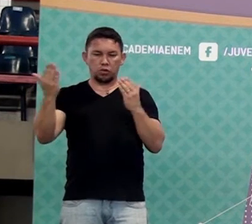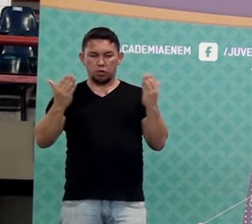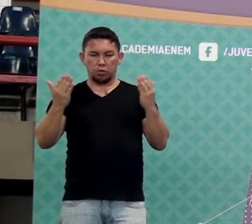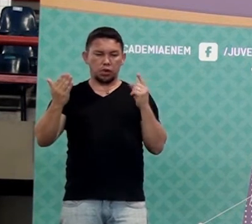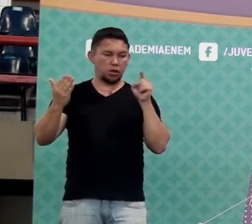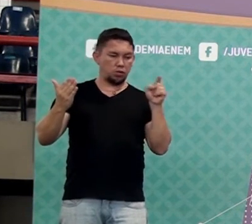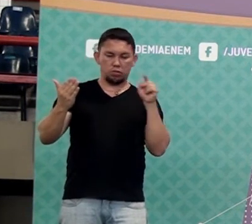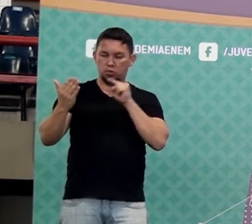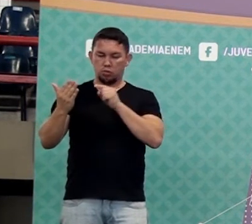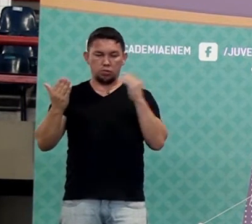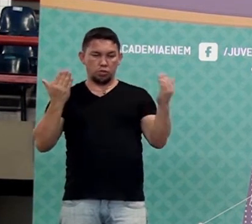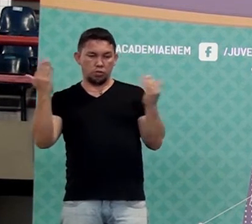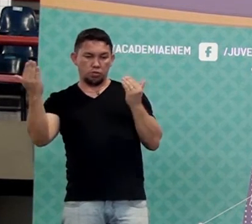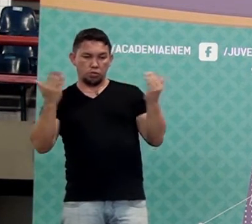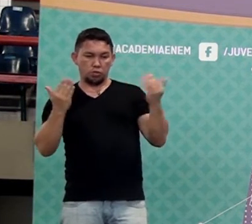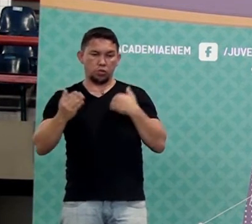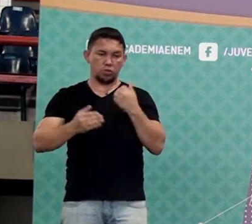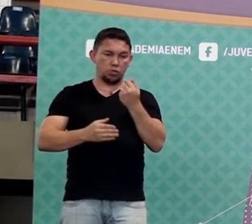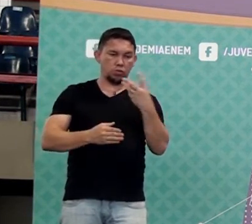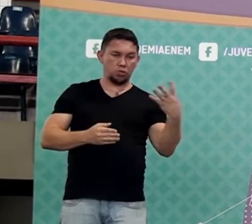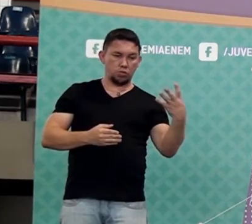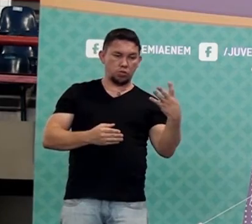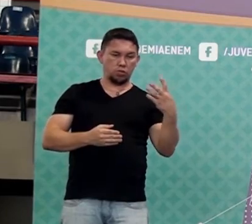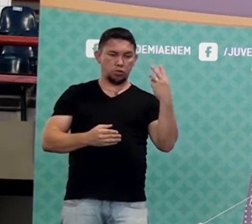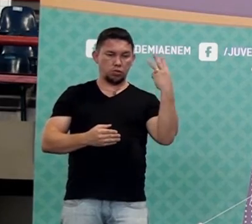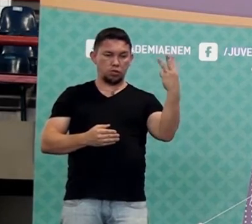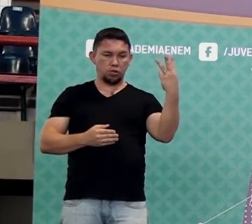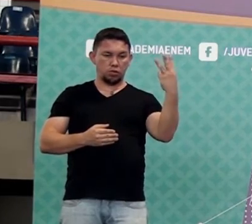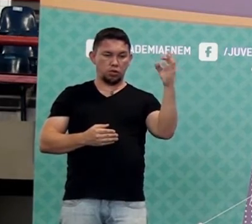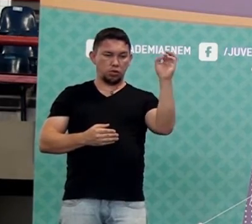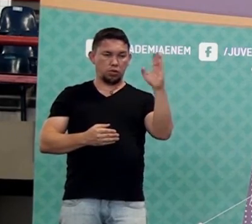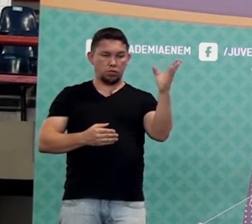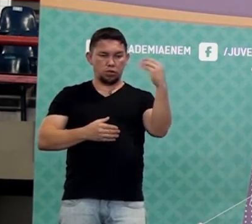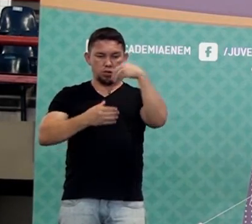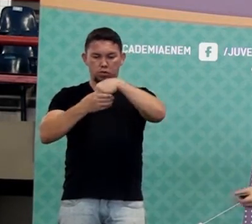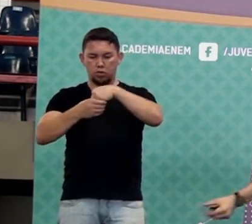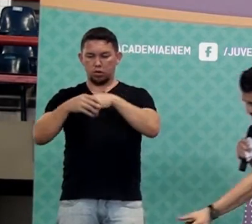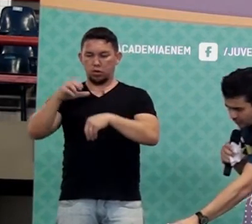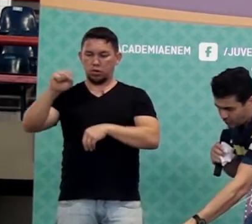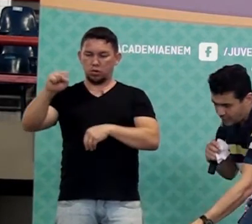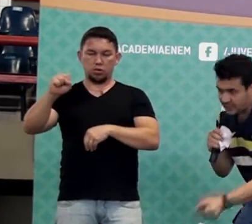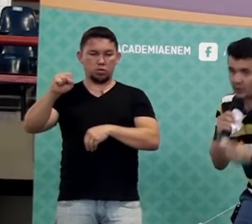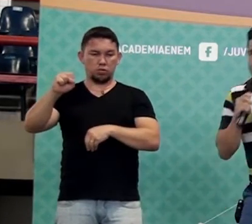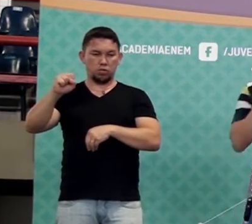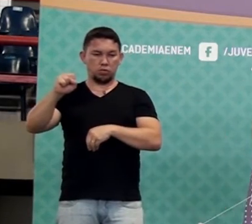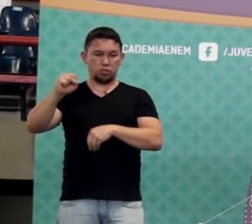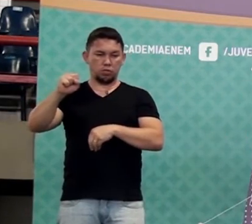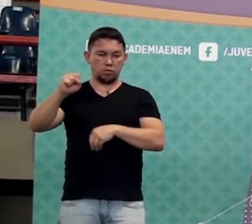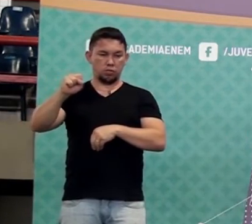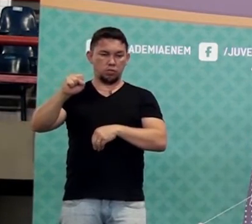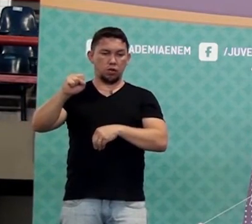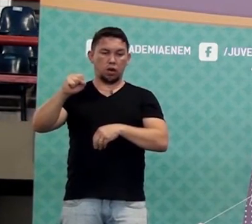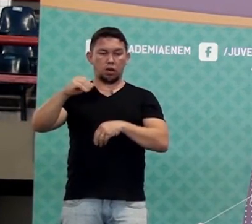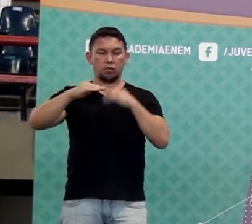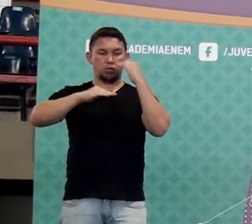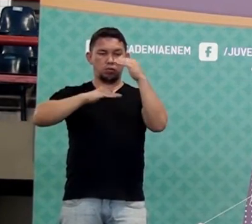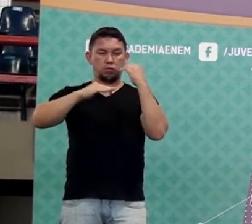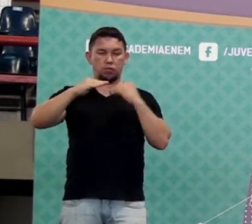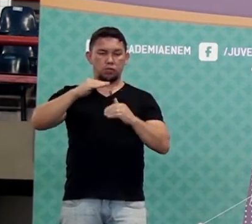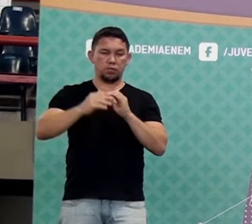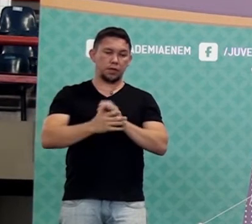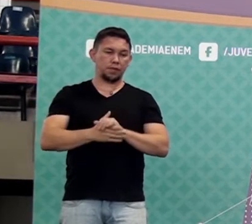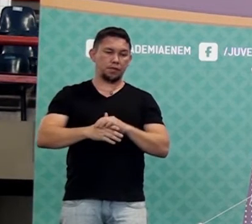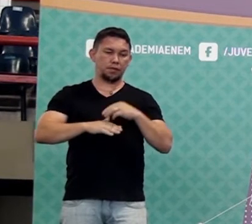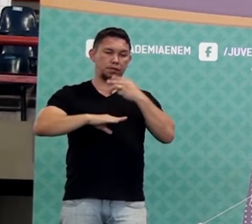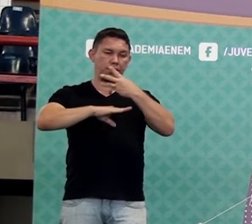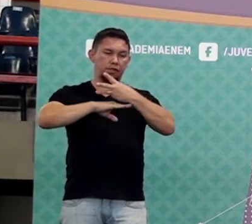coisa com a outra. Se eu tô perguntando quantos por cento três é de oito, quer dizer então que eu vou fazer uma fração. Qual é a fração que eu vou